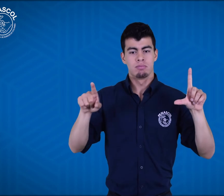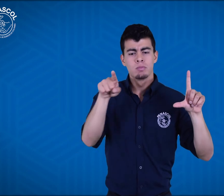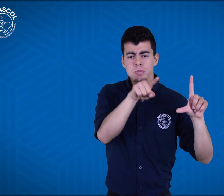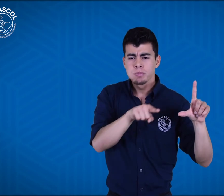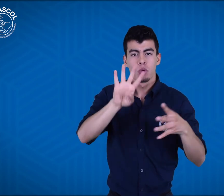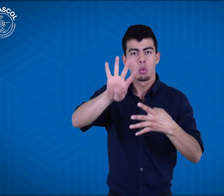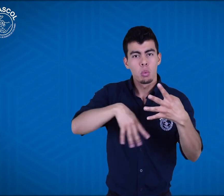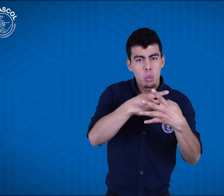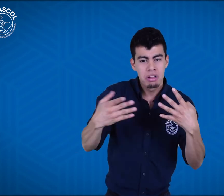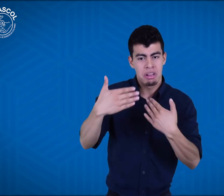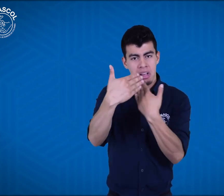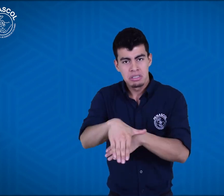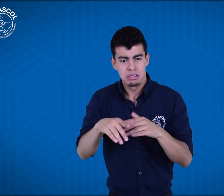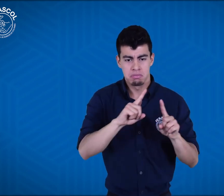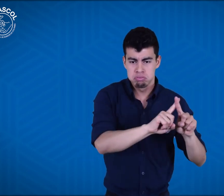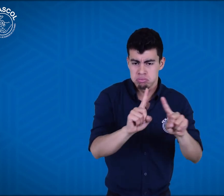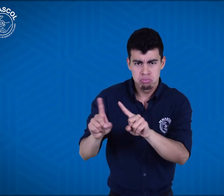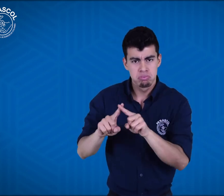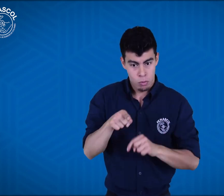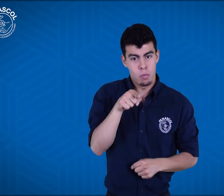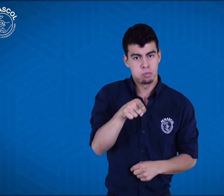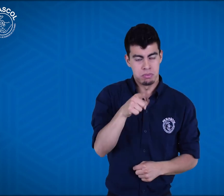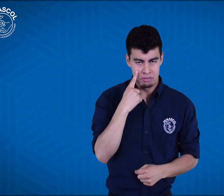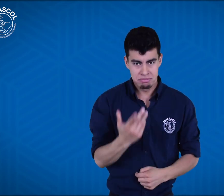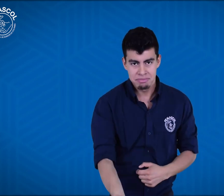encontrarás la dirección de horario y direcciones. ¡Mira!